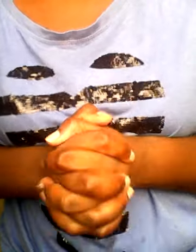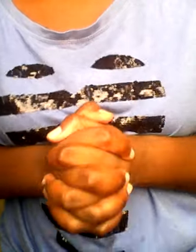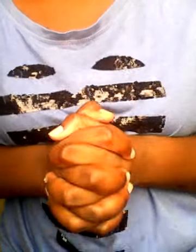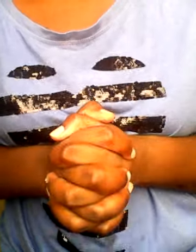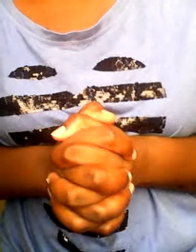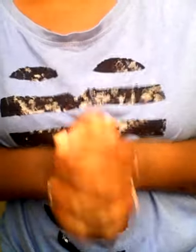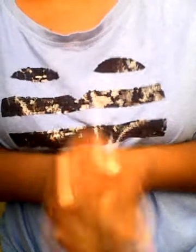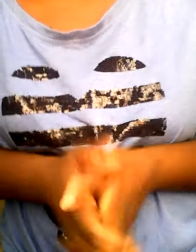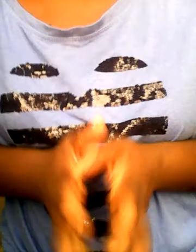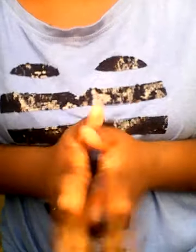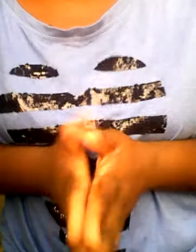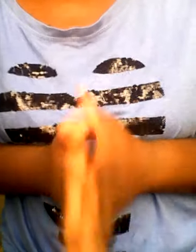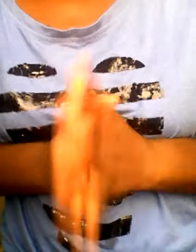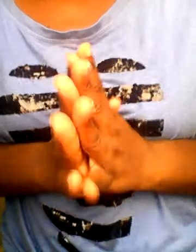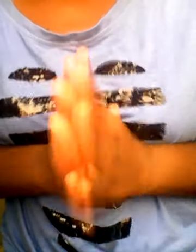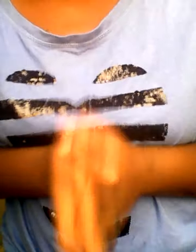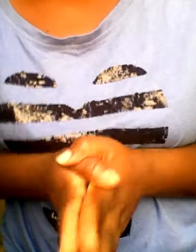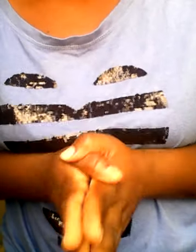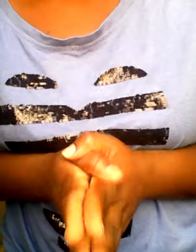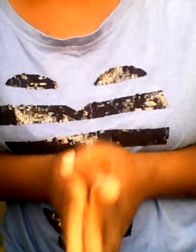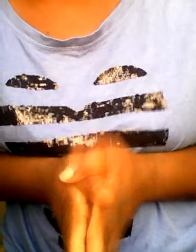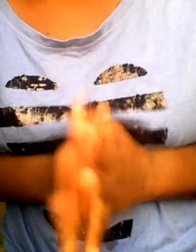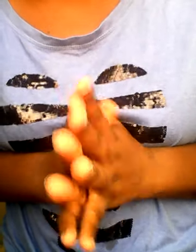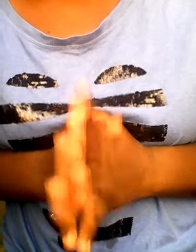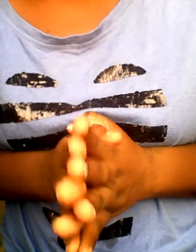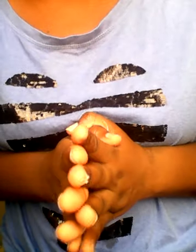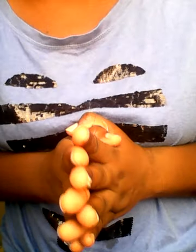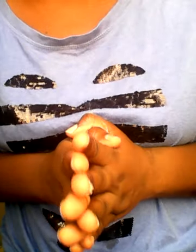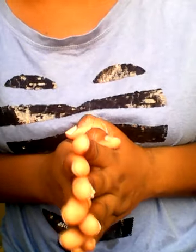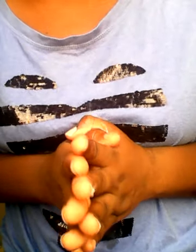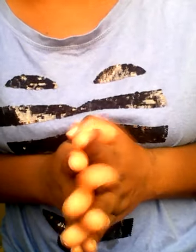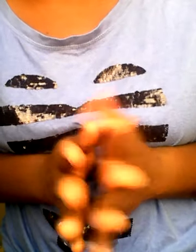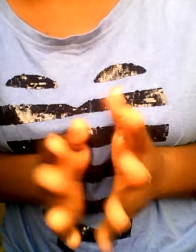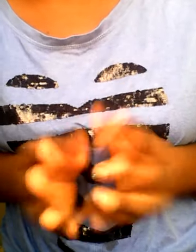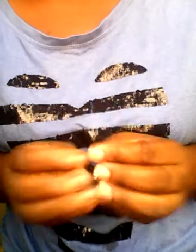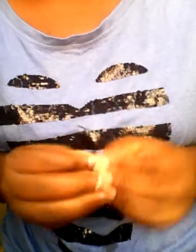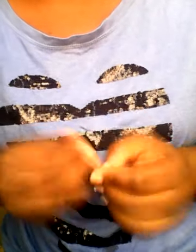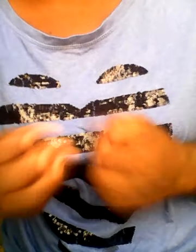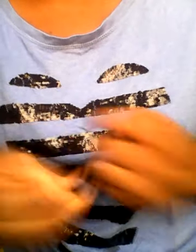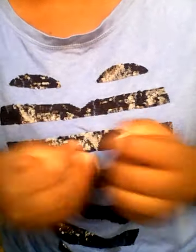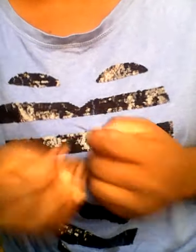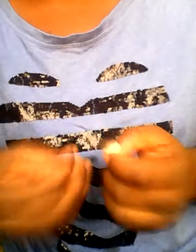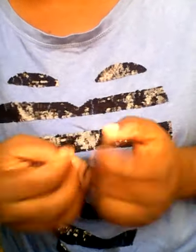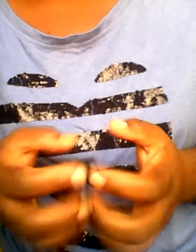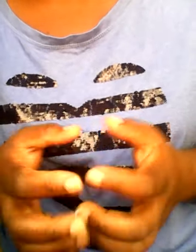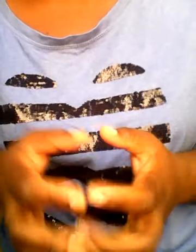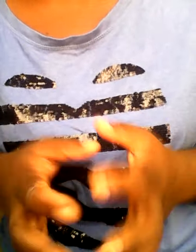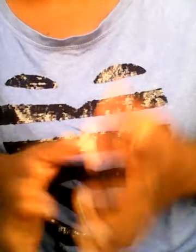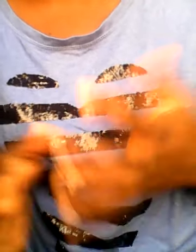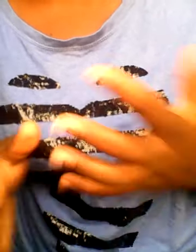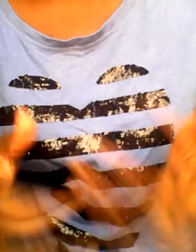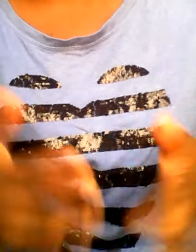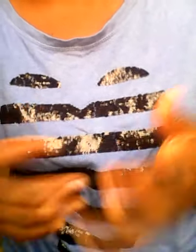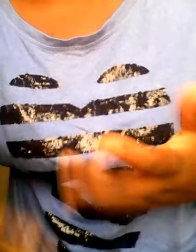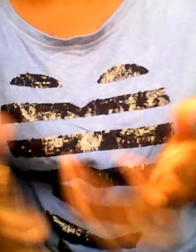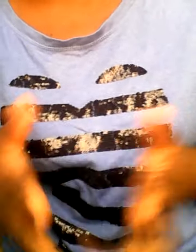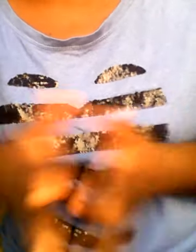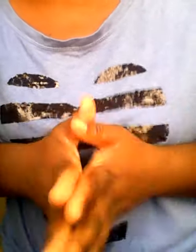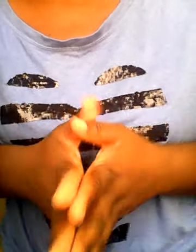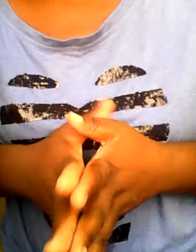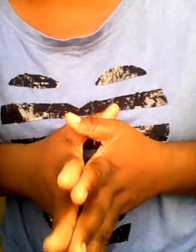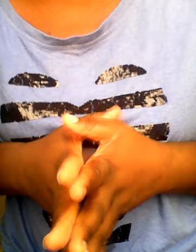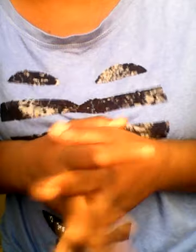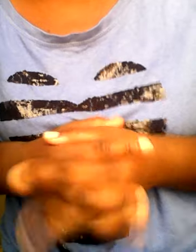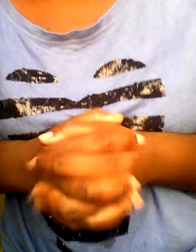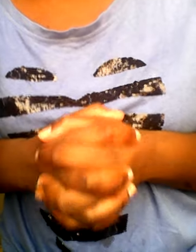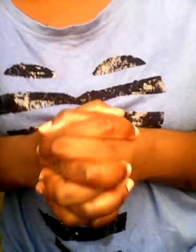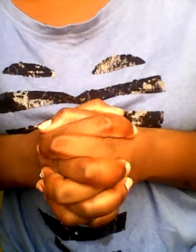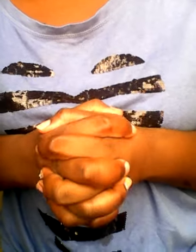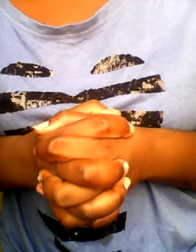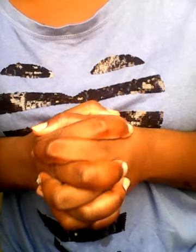vous devez d'abord savoir que les démangeaisons après le bain surtout après les bains chauds